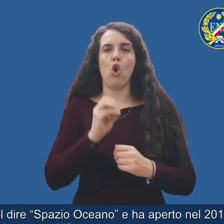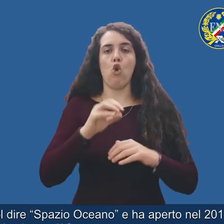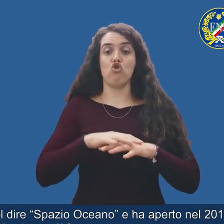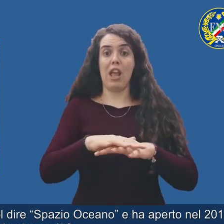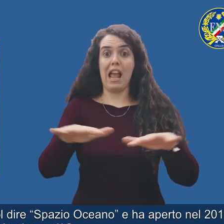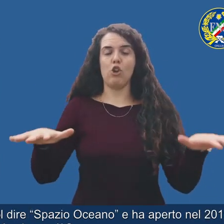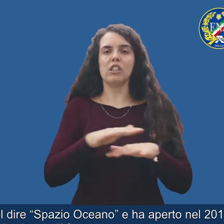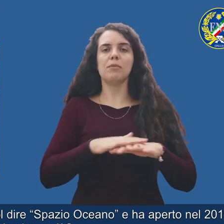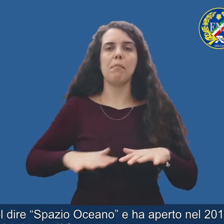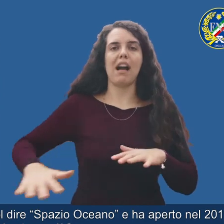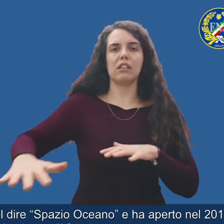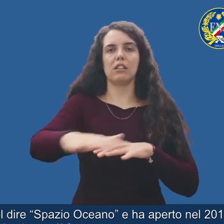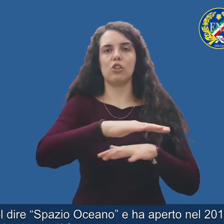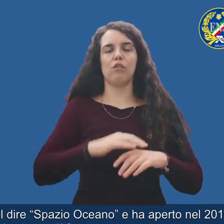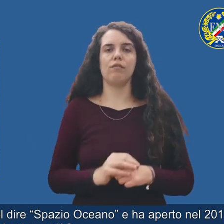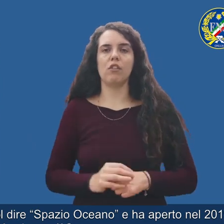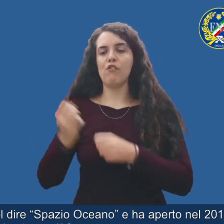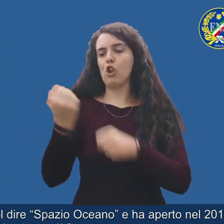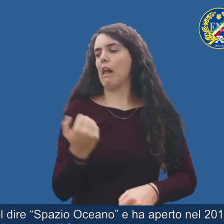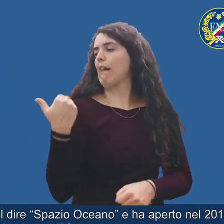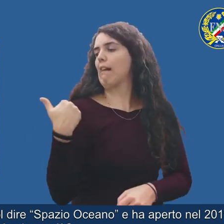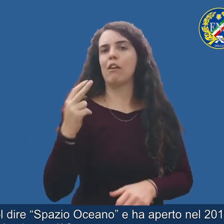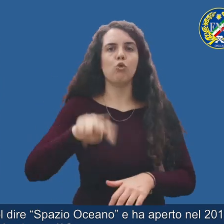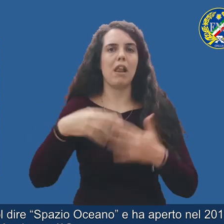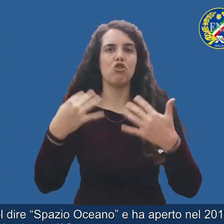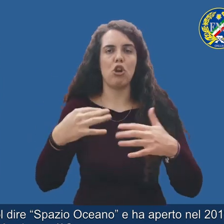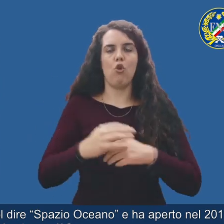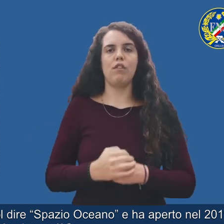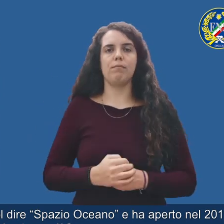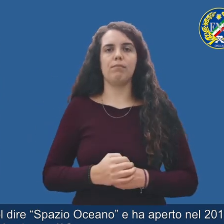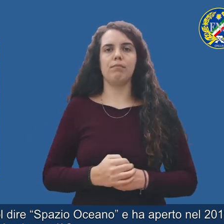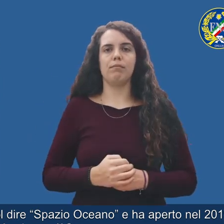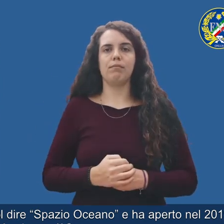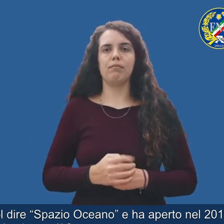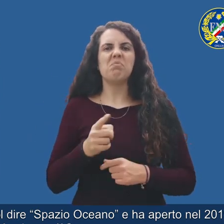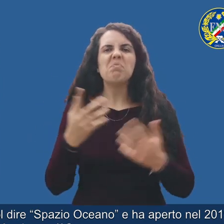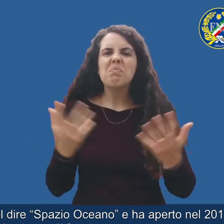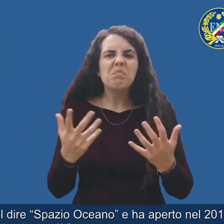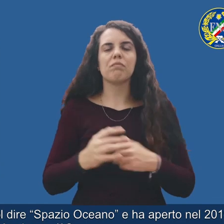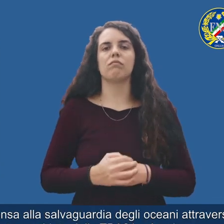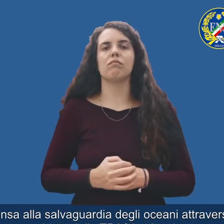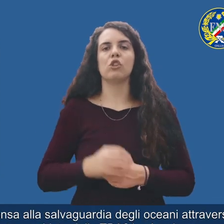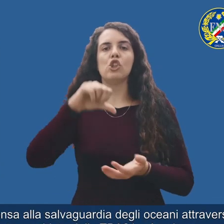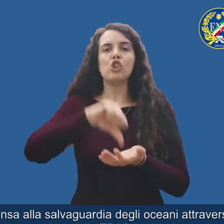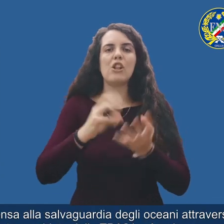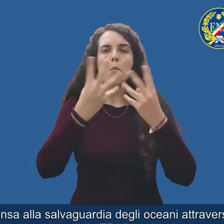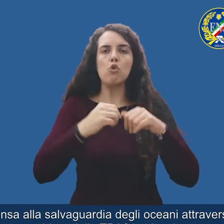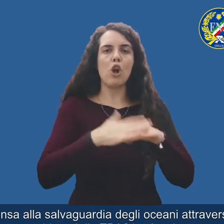dire spazio-oceano e ha aperto nel 2019. Ma che cos'è? Un centro polifunzionale che pensa